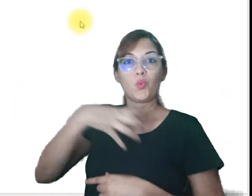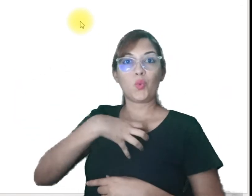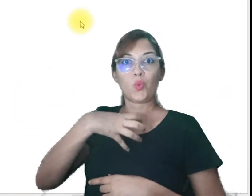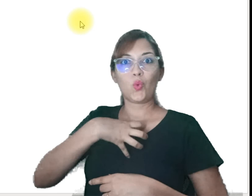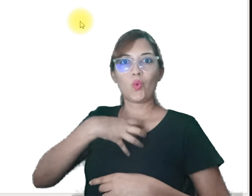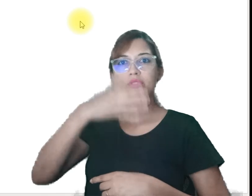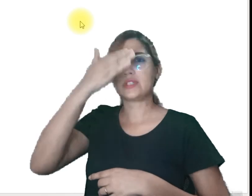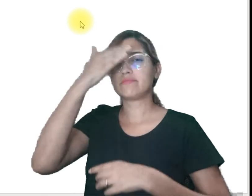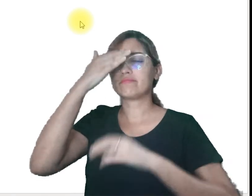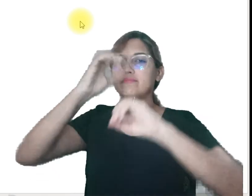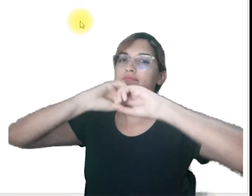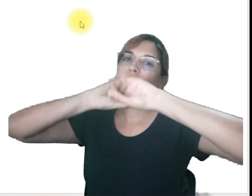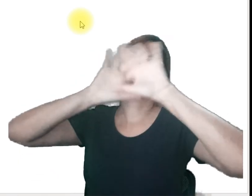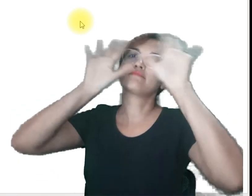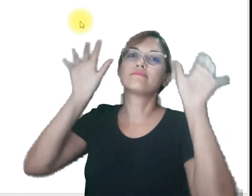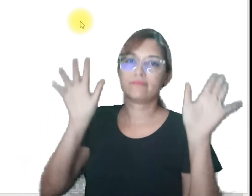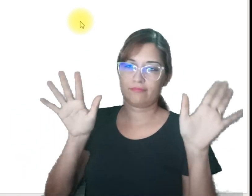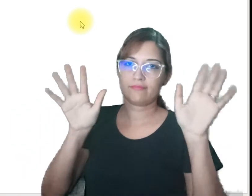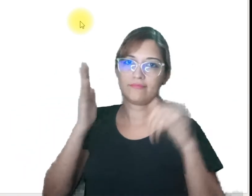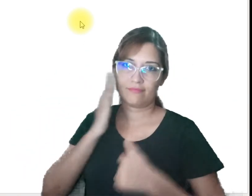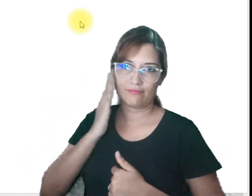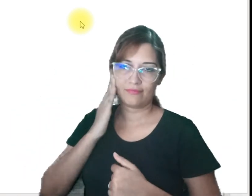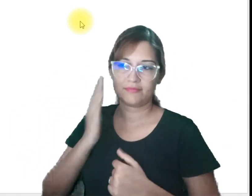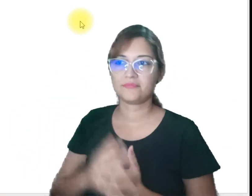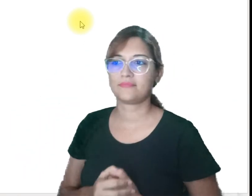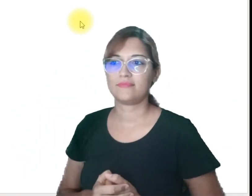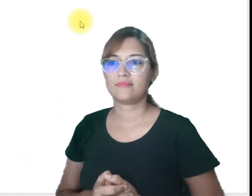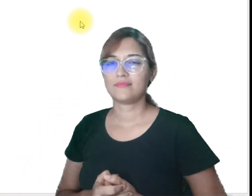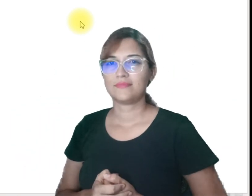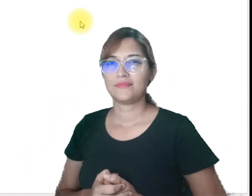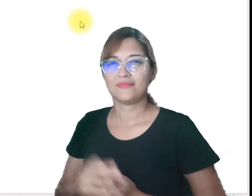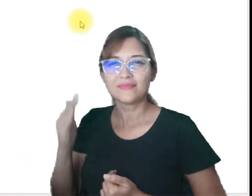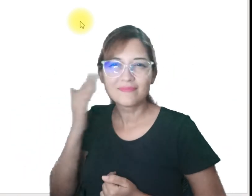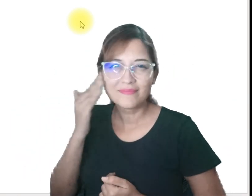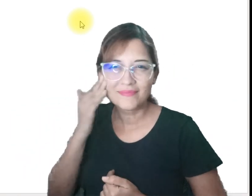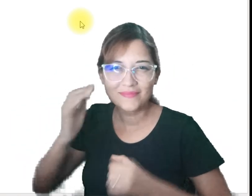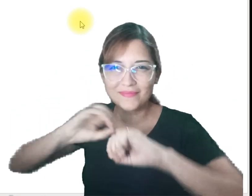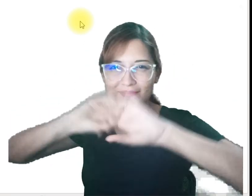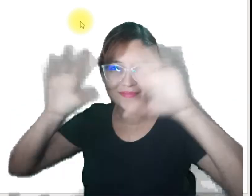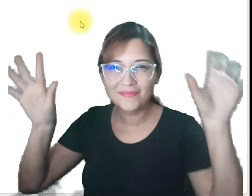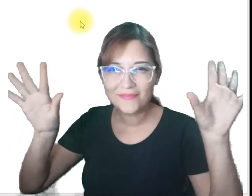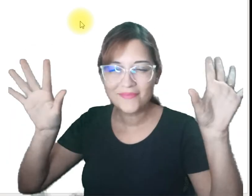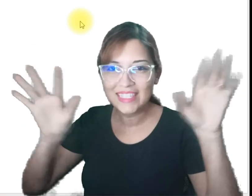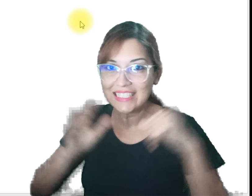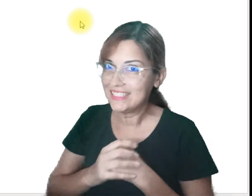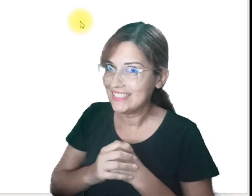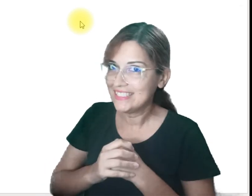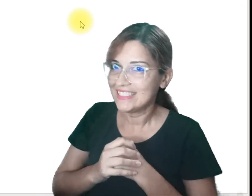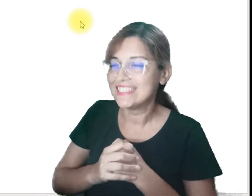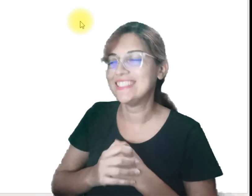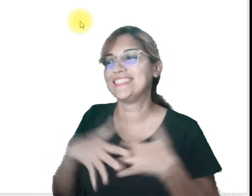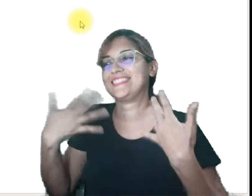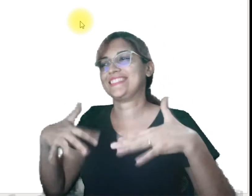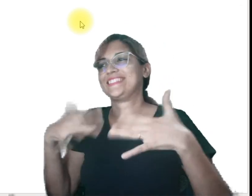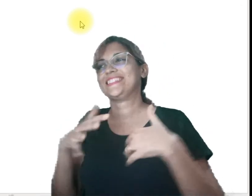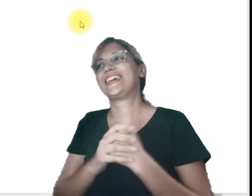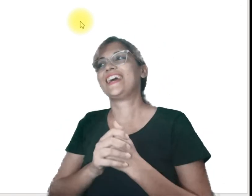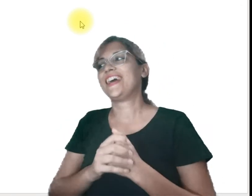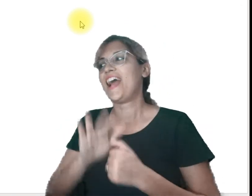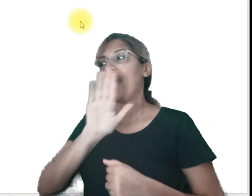Então, você consegue entender de maneira mais clara, tem um sentido mais claro. Entenderam? Então,